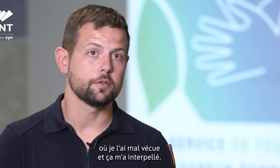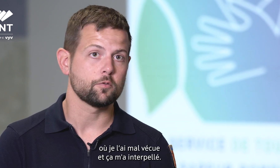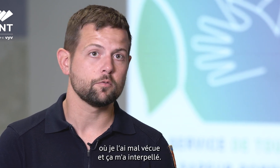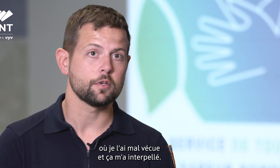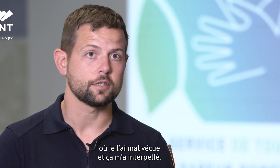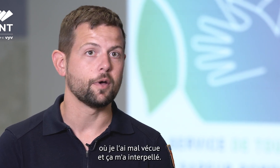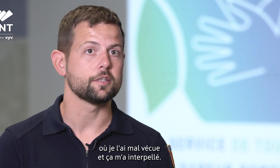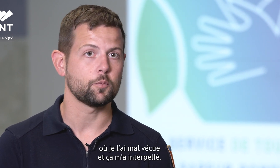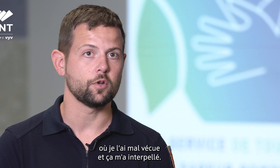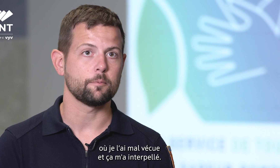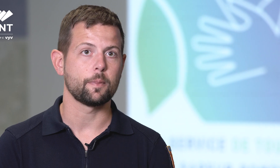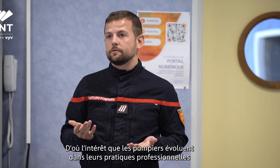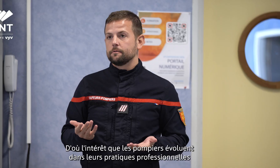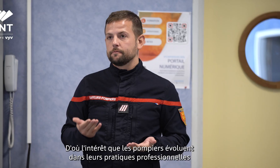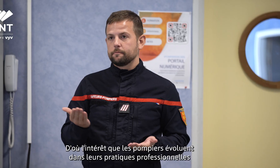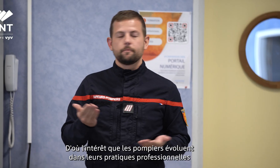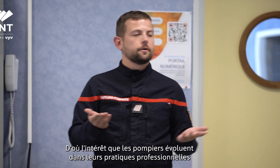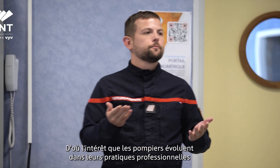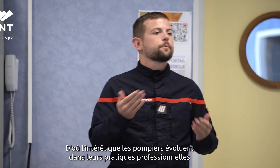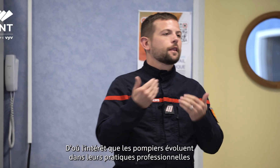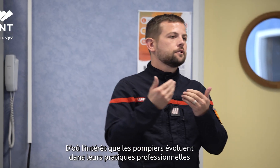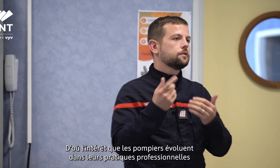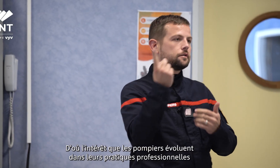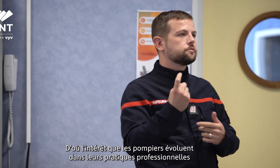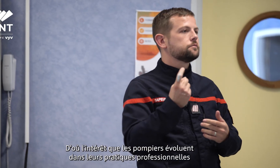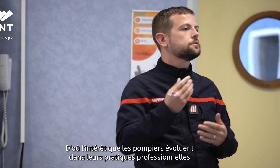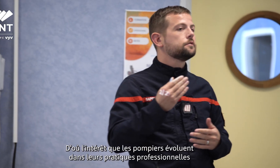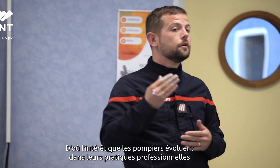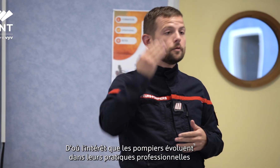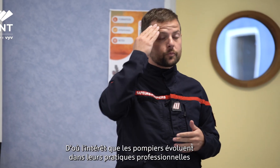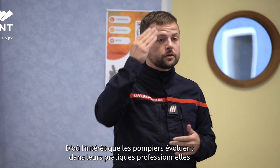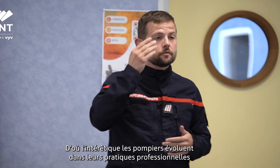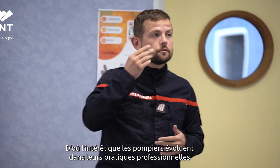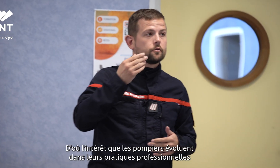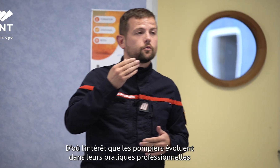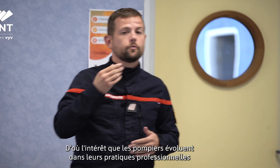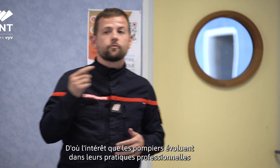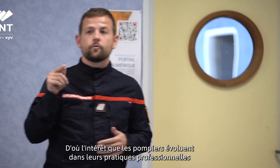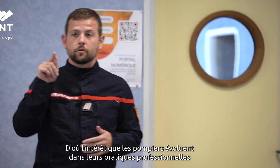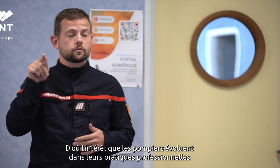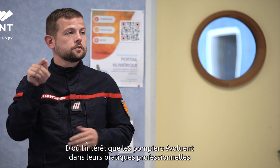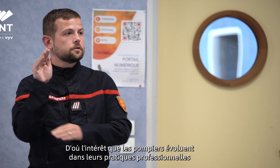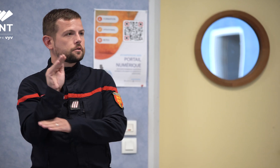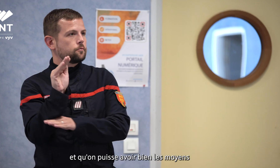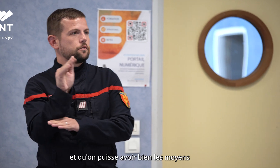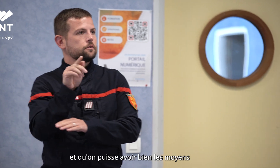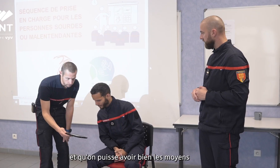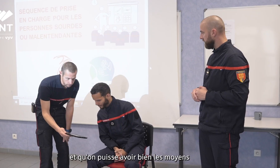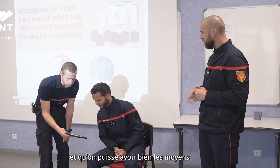vécu et ça m'a interpellé. D'où l'intérêt que les pompiers évoluent dans leurs pratiques professionnelles et qu'on puisse